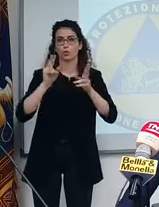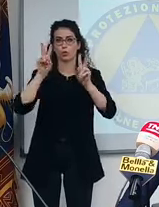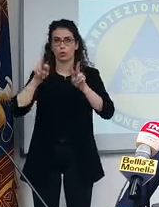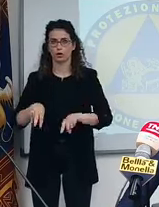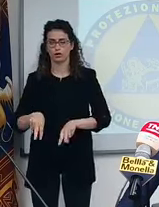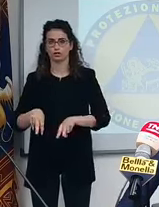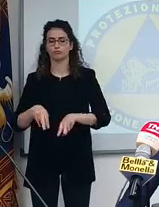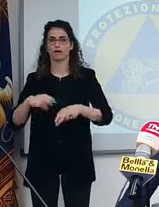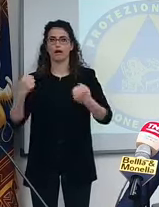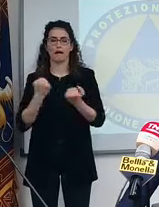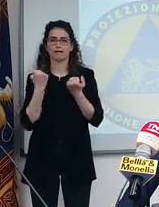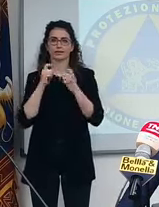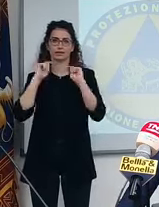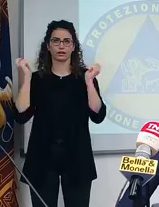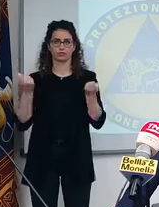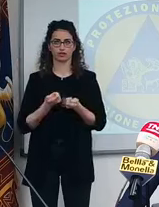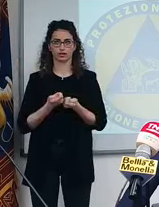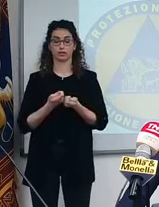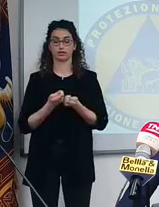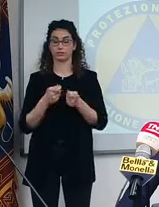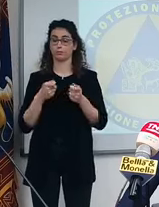con le attività in generale.